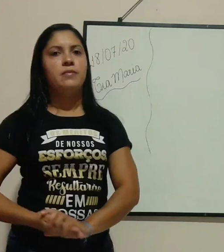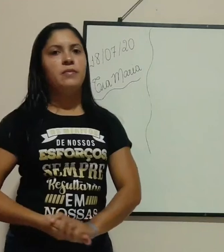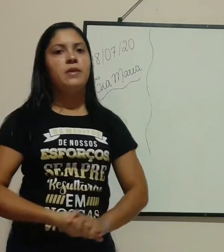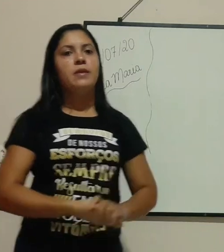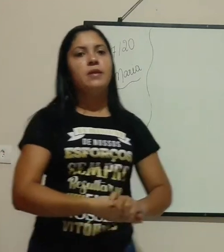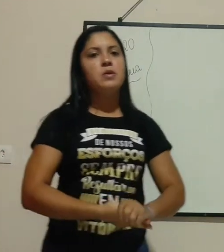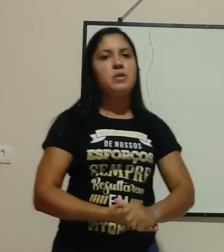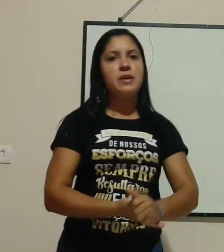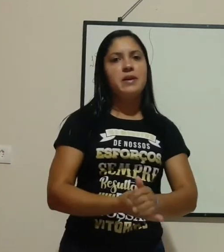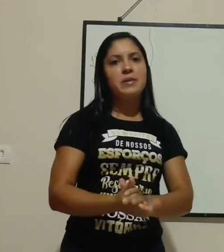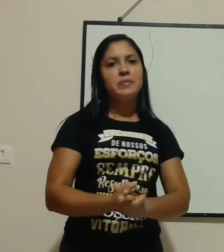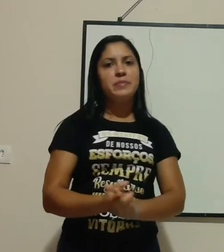Olá,